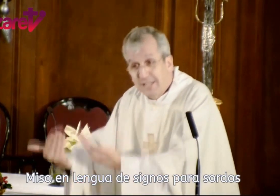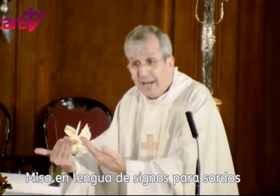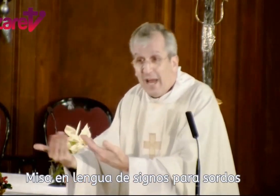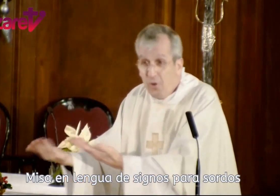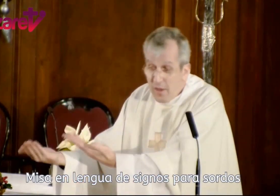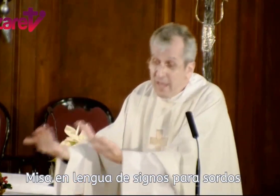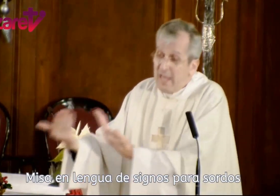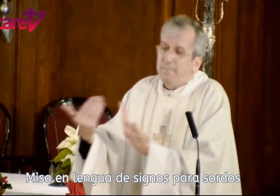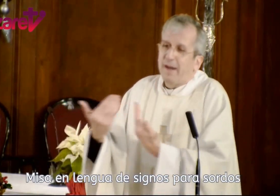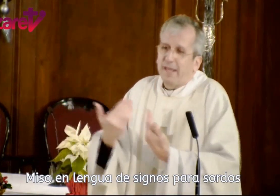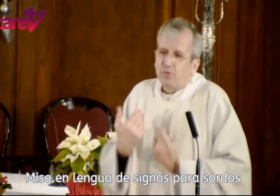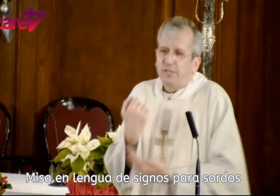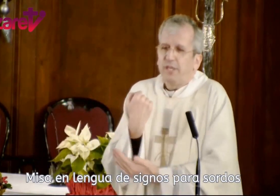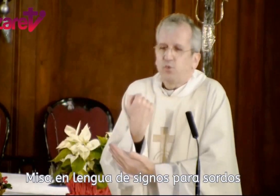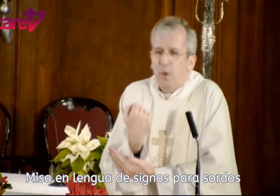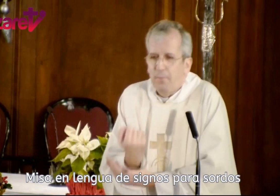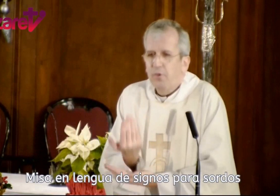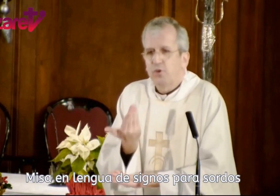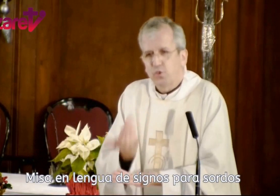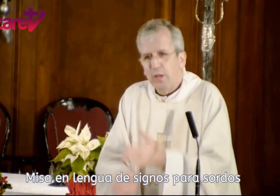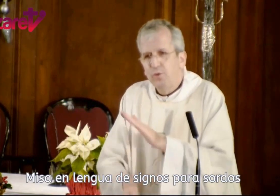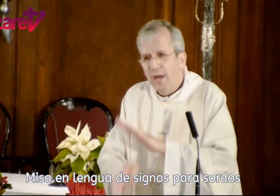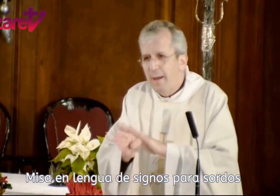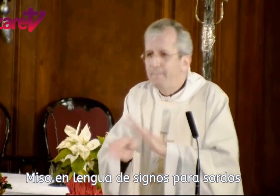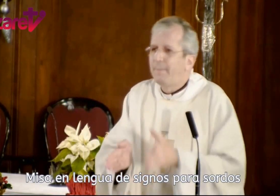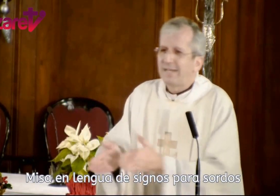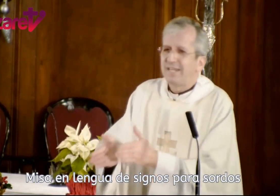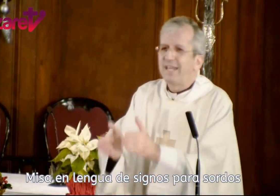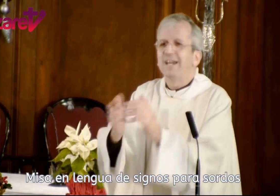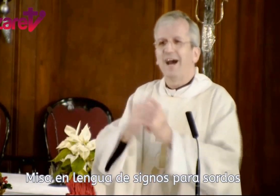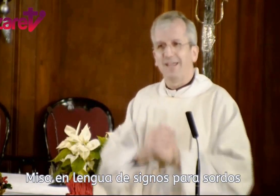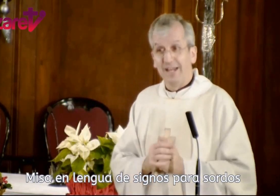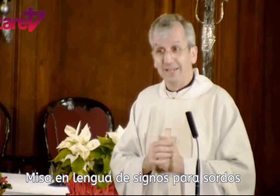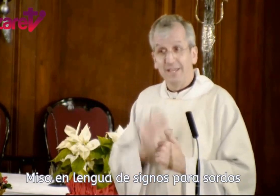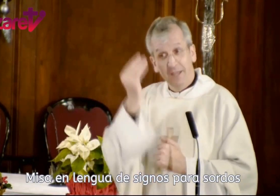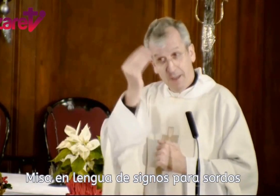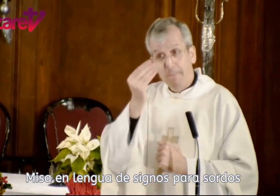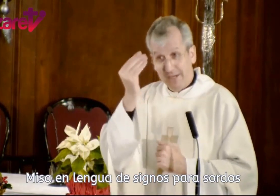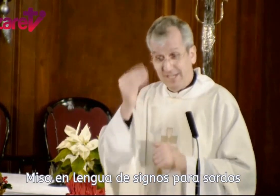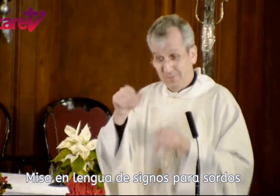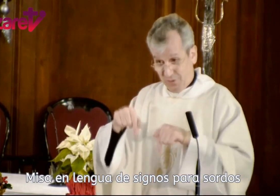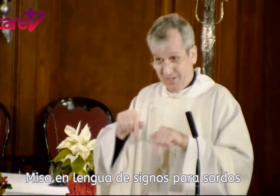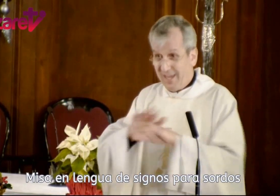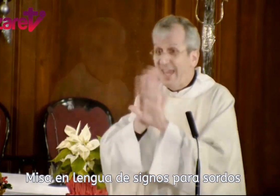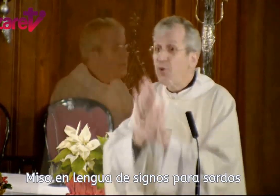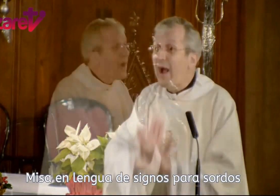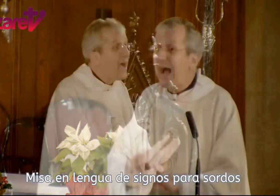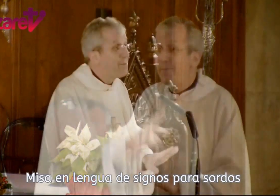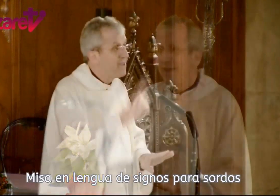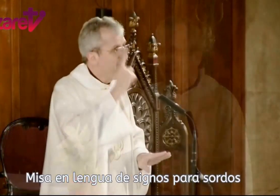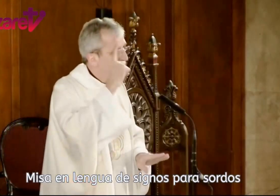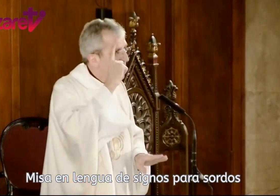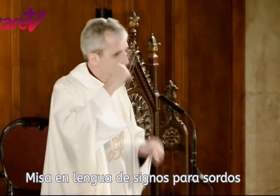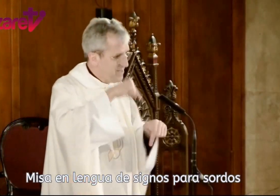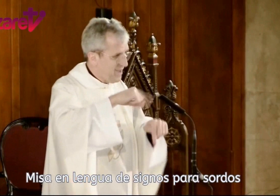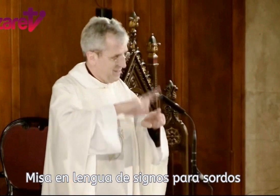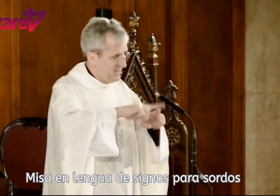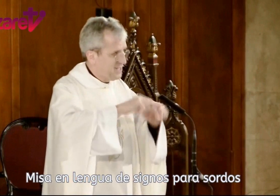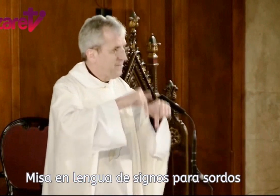este regalo y para que nos dé su apoyo, su ayuda para seguir adelante. Pensemos que no acabe el día de esta